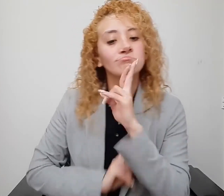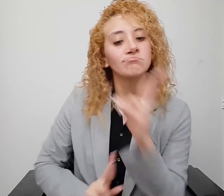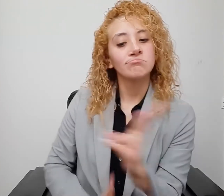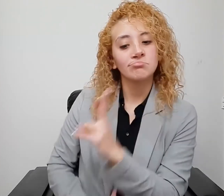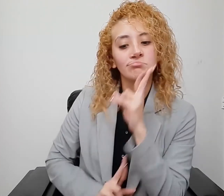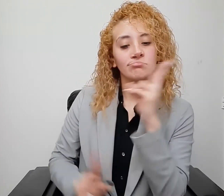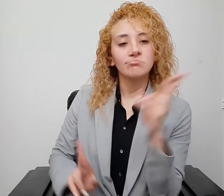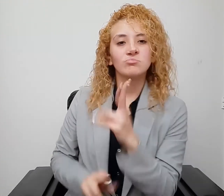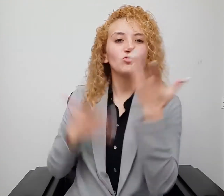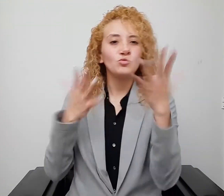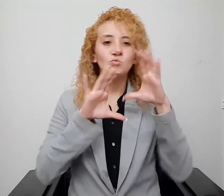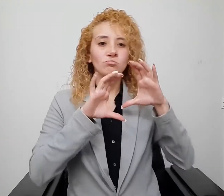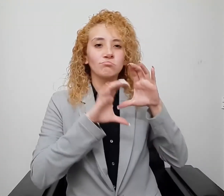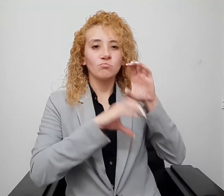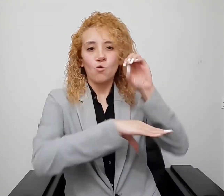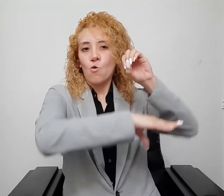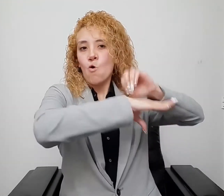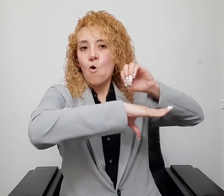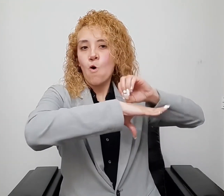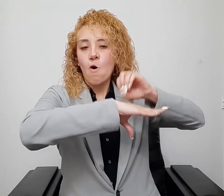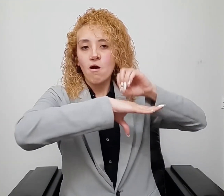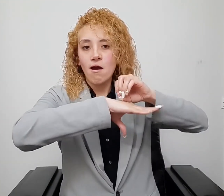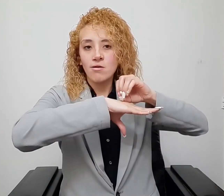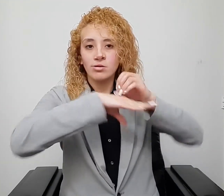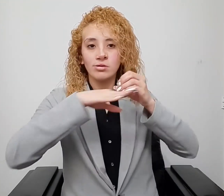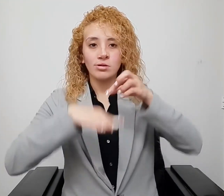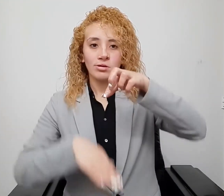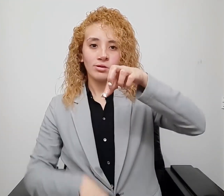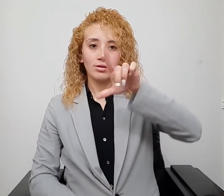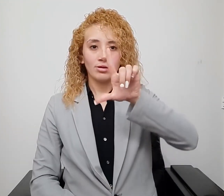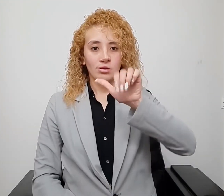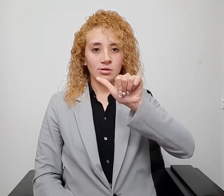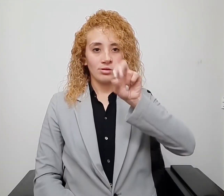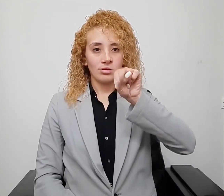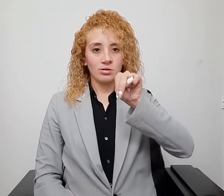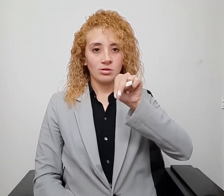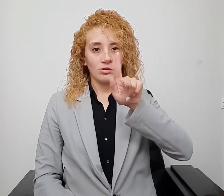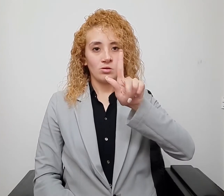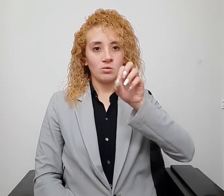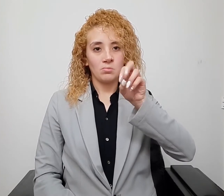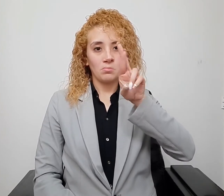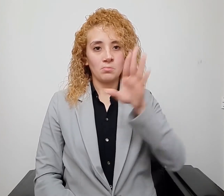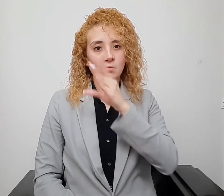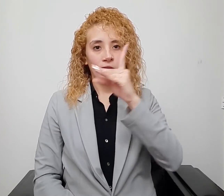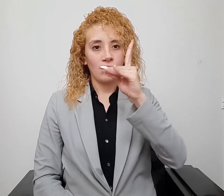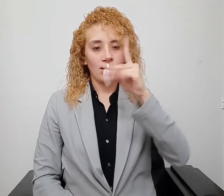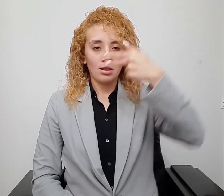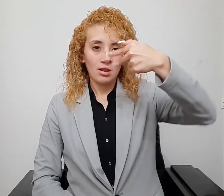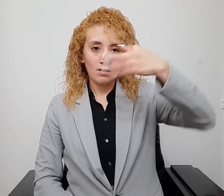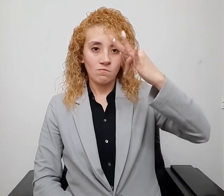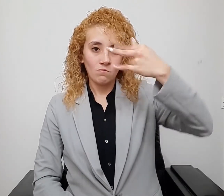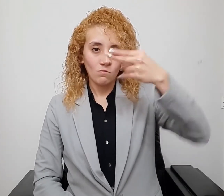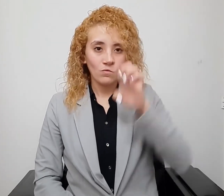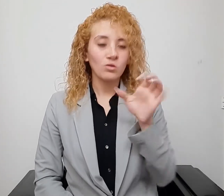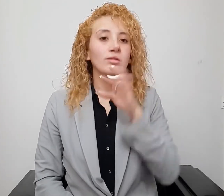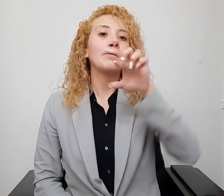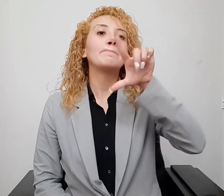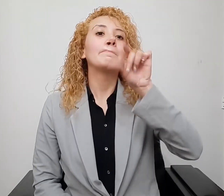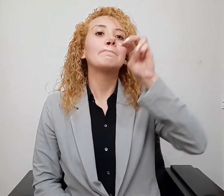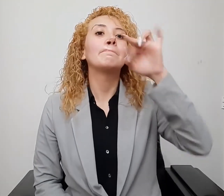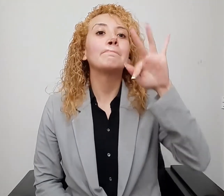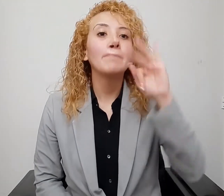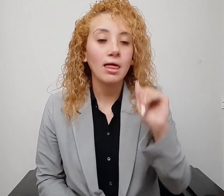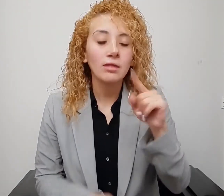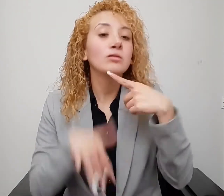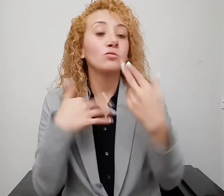preguntas que la organización Plan for the Planet tiene previstas en eventos internacionales, teniendo en cuenta la calidad de la